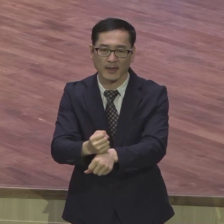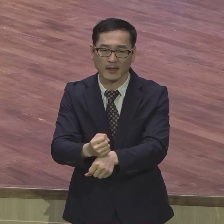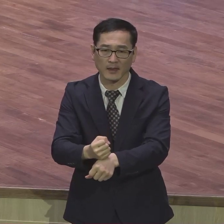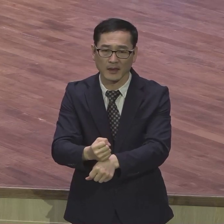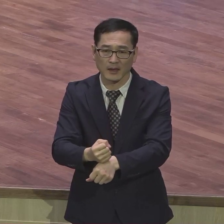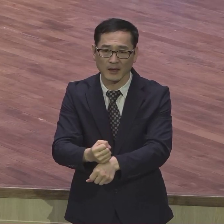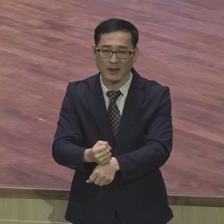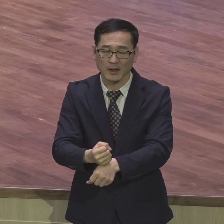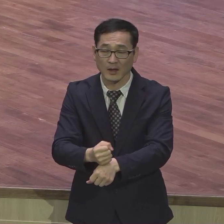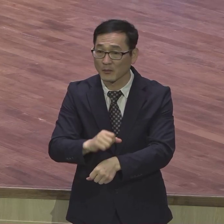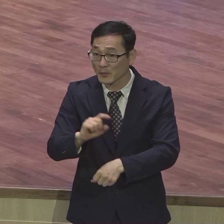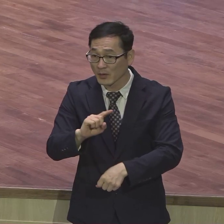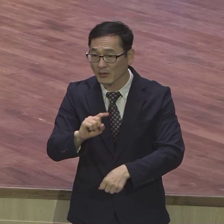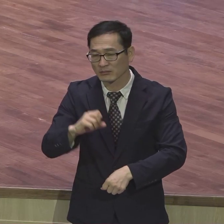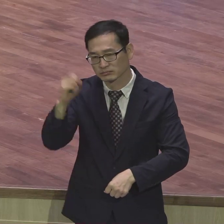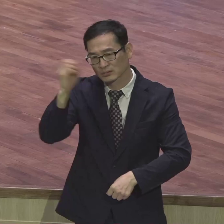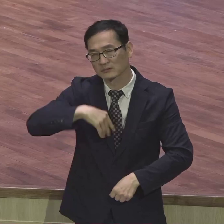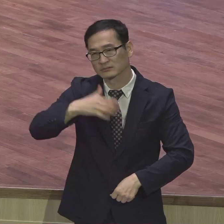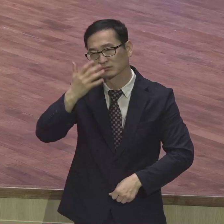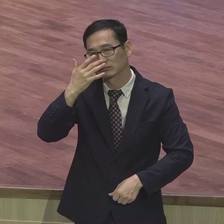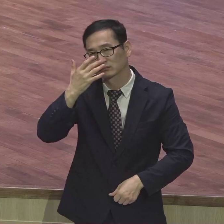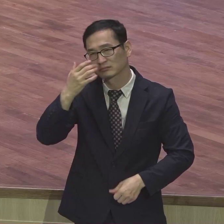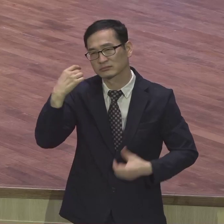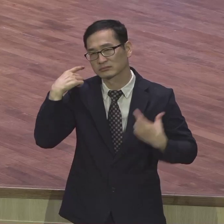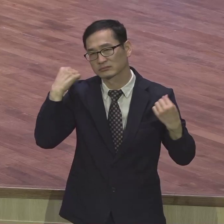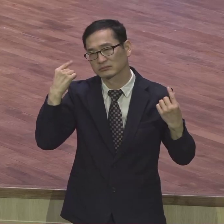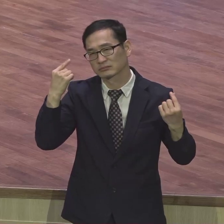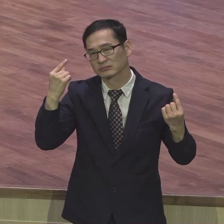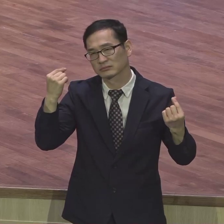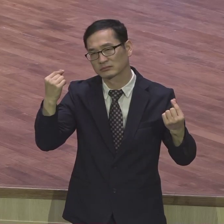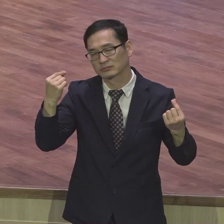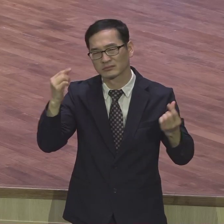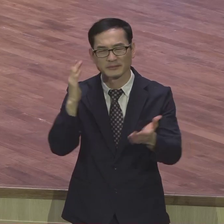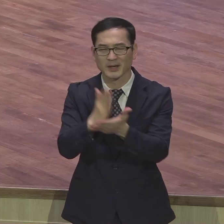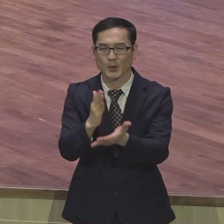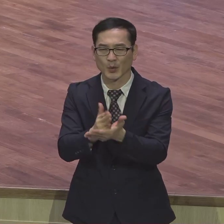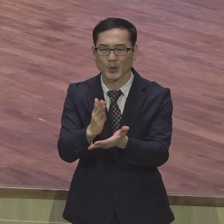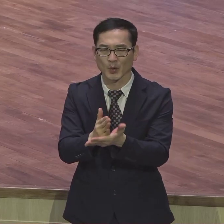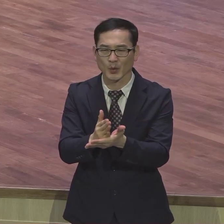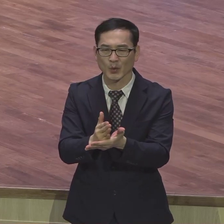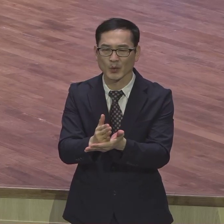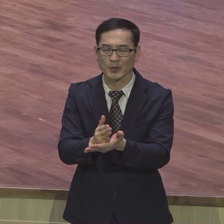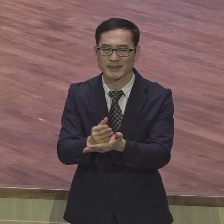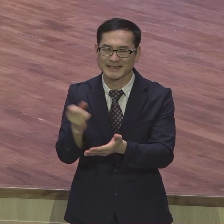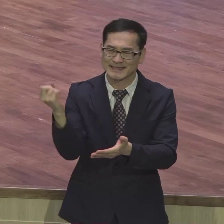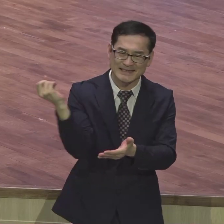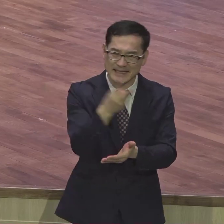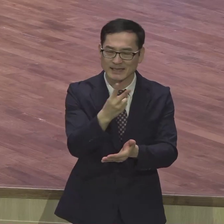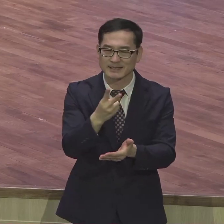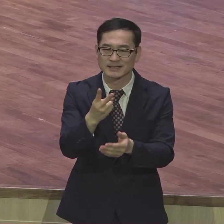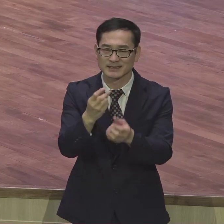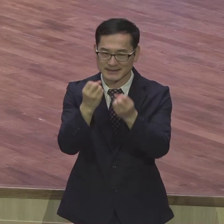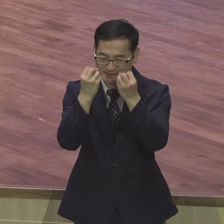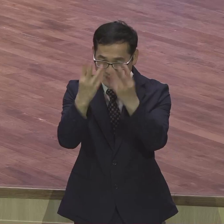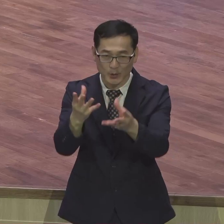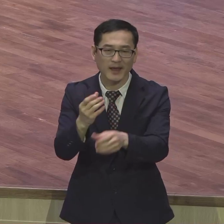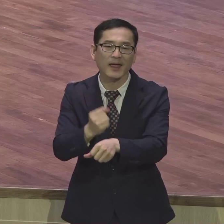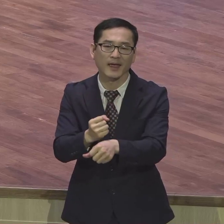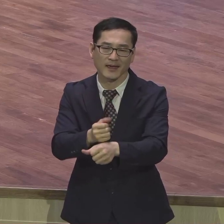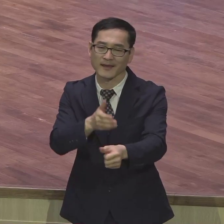보살처럼 도사처럼 앉아있지 말고 재창조의 무음문들이 일으켜라 나를